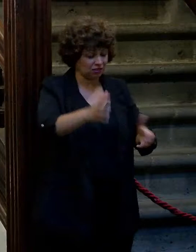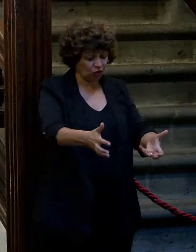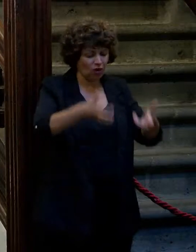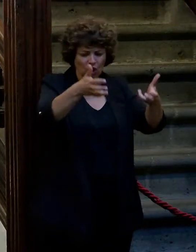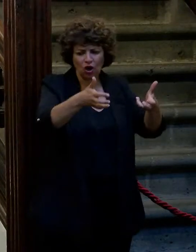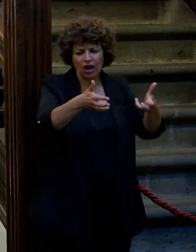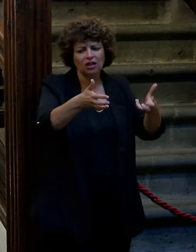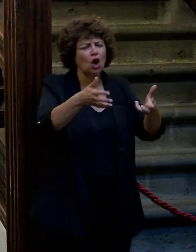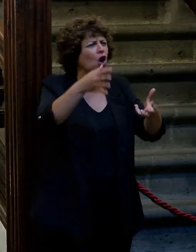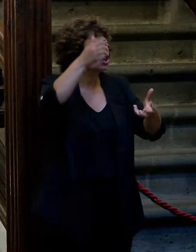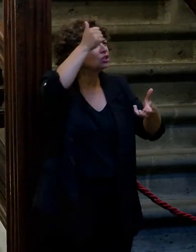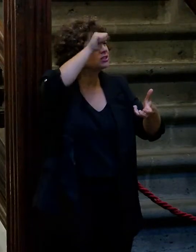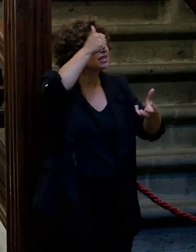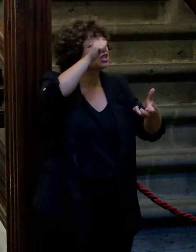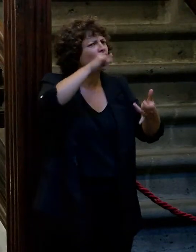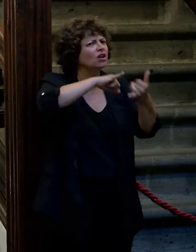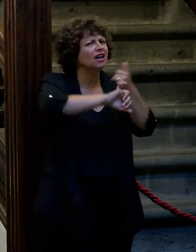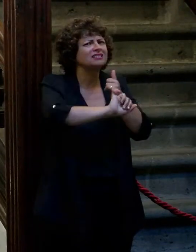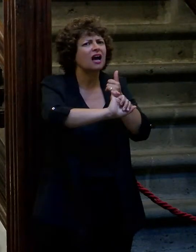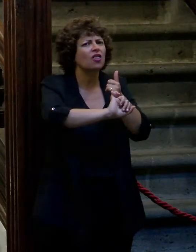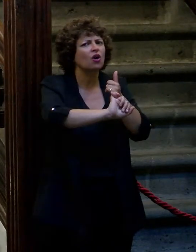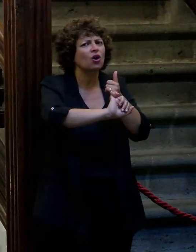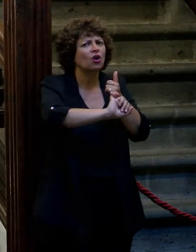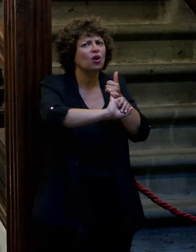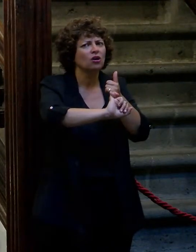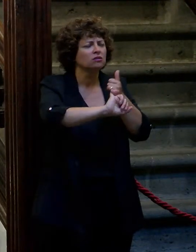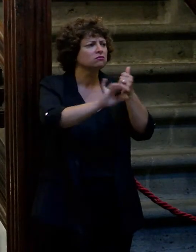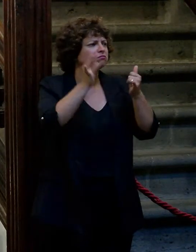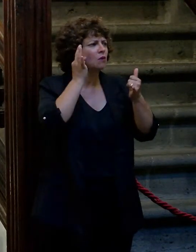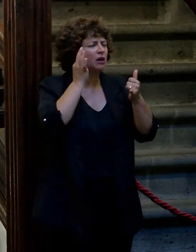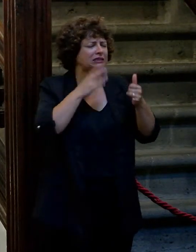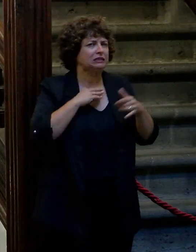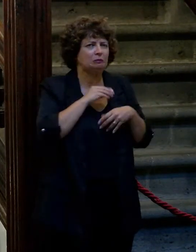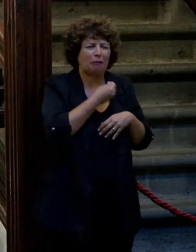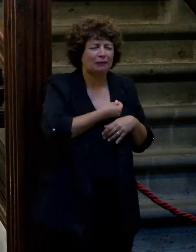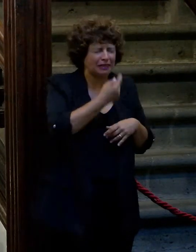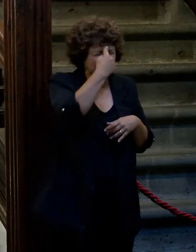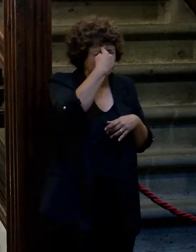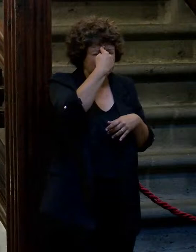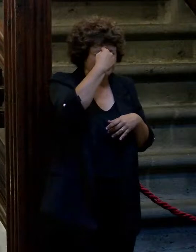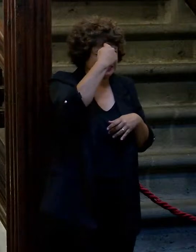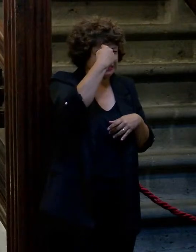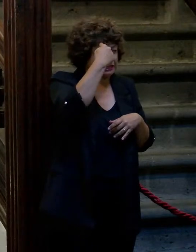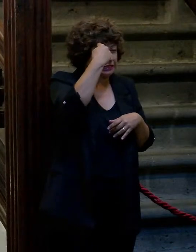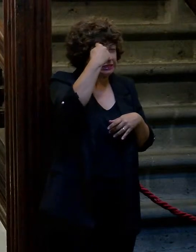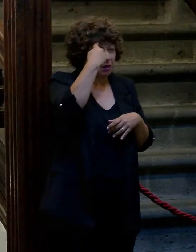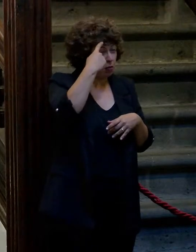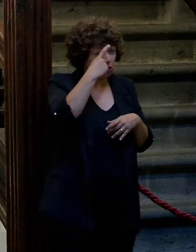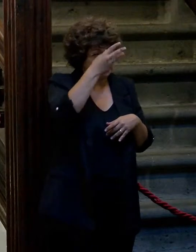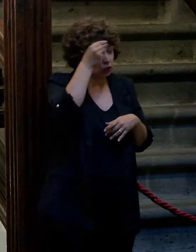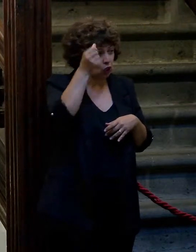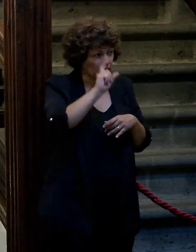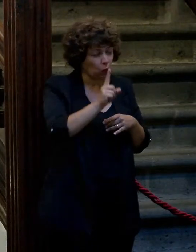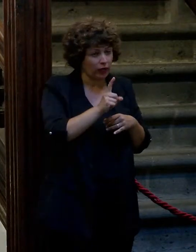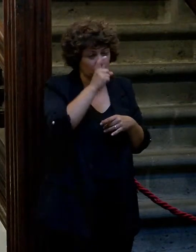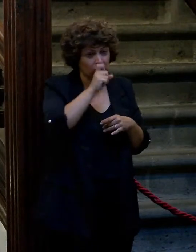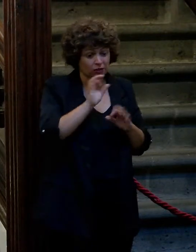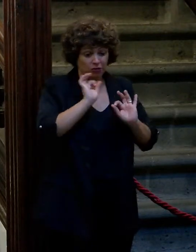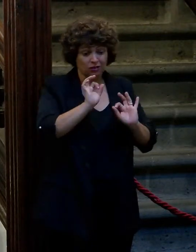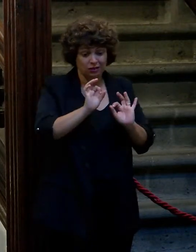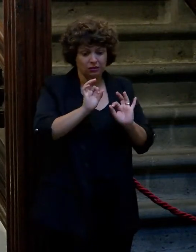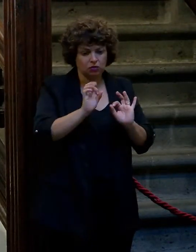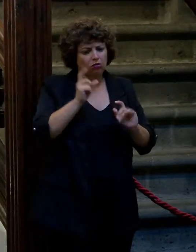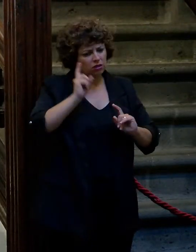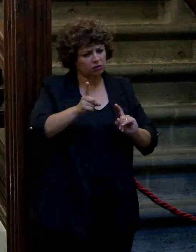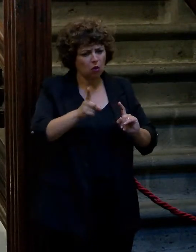señor bajito este que no me acuerdo que estaba casado con la modelo que pena me da que malo es la memoria me acuerdo cuando hablaba de memoria bueno pues Dominique de Villepin era